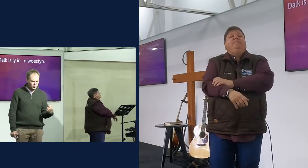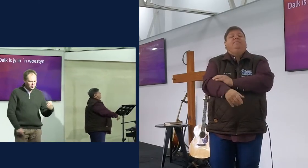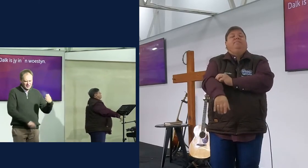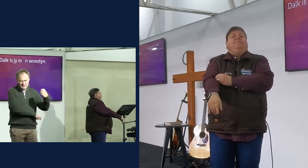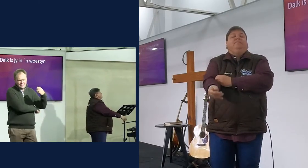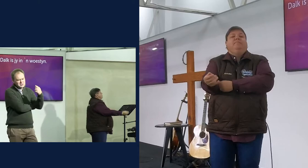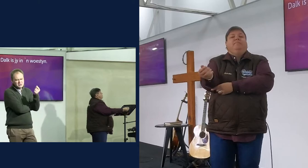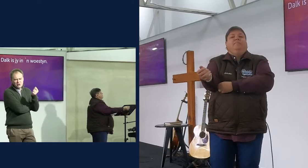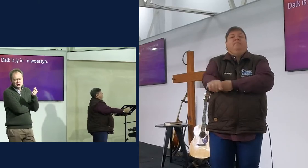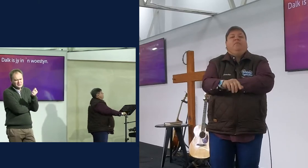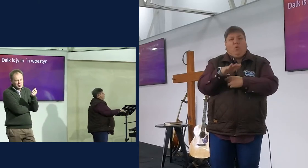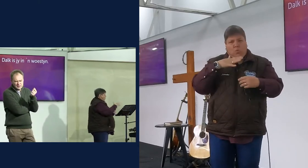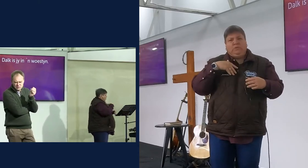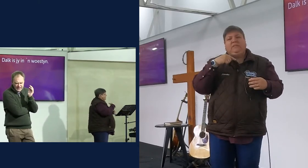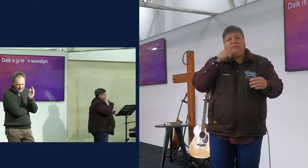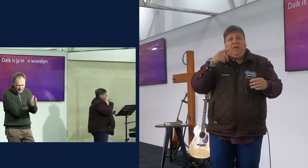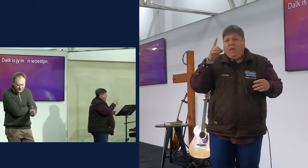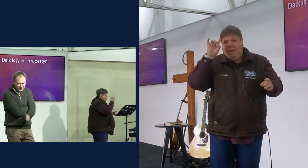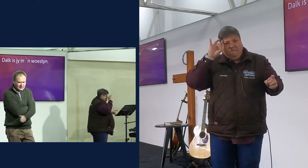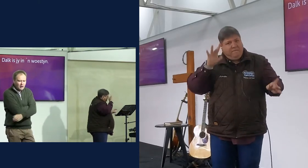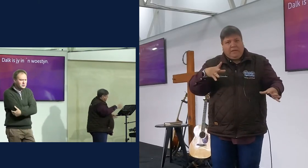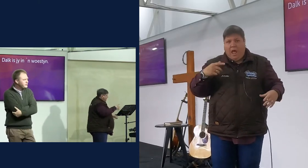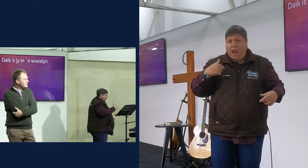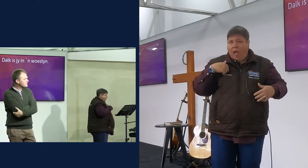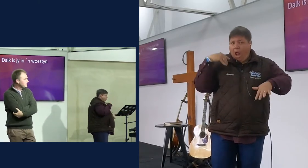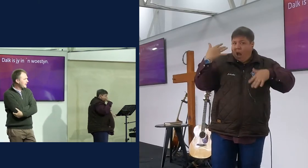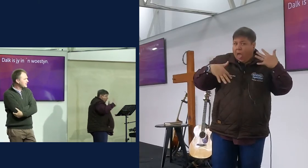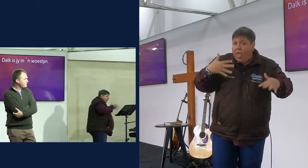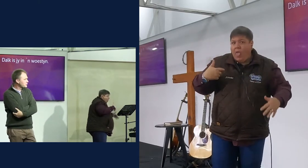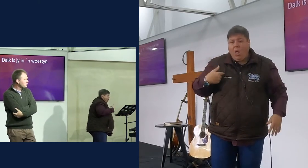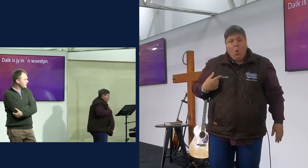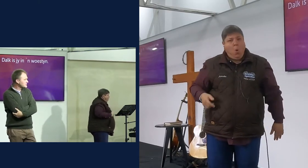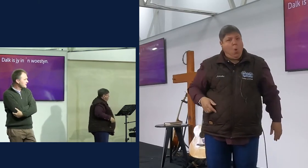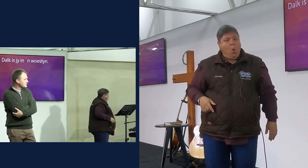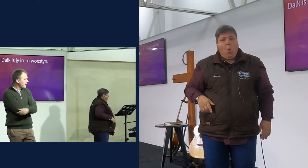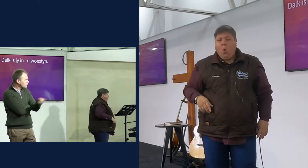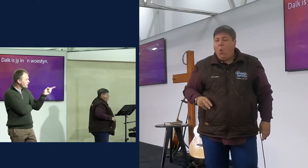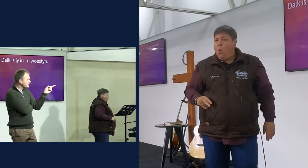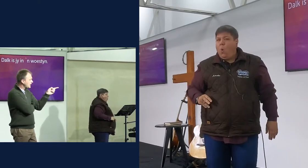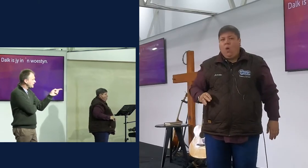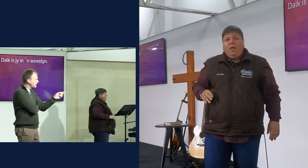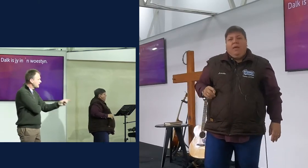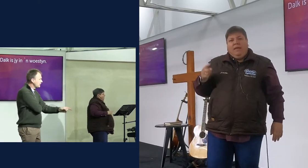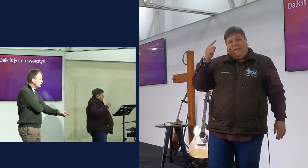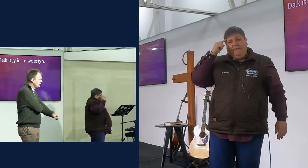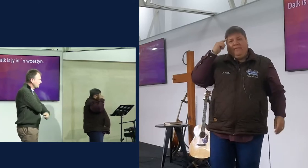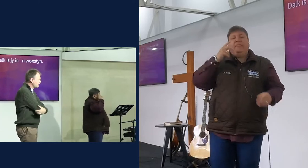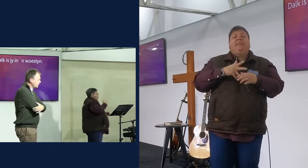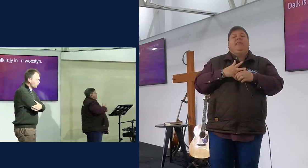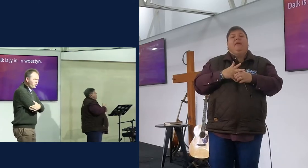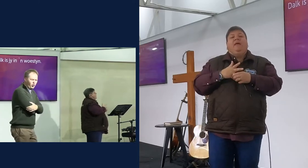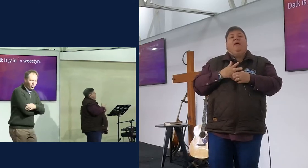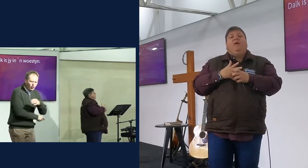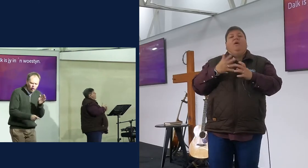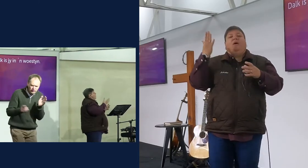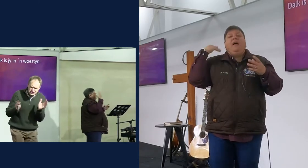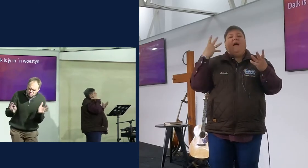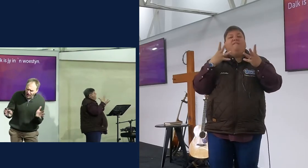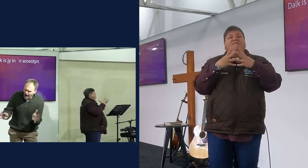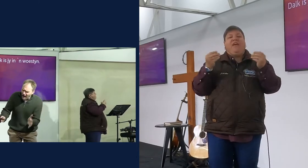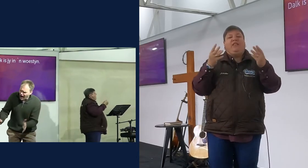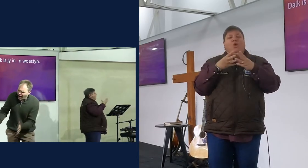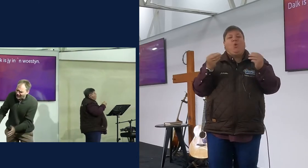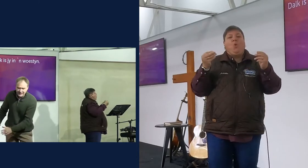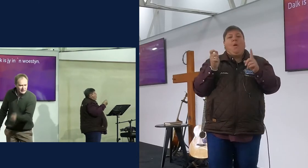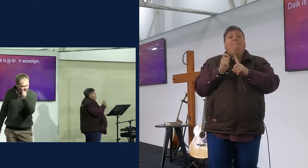ooo, jy versta nie, waar dier moes ek gaan nie, ondou jylle, ek het nie vetkoekpaleuise kijk nie, maar ek ondou die tannie, ooo, die